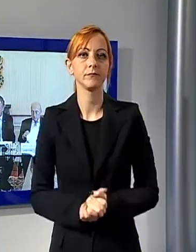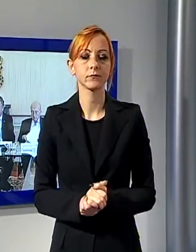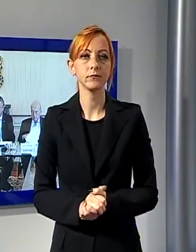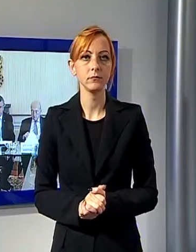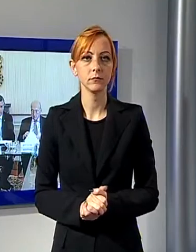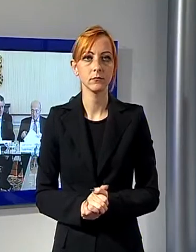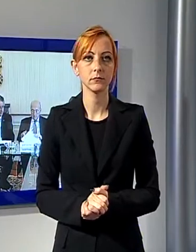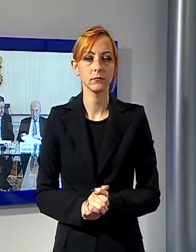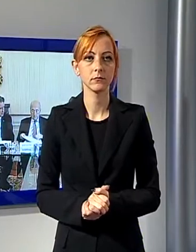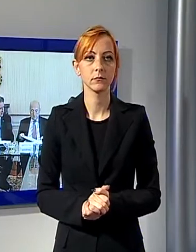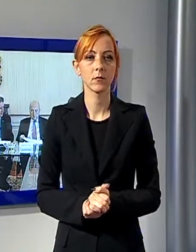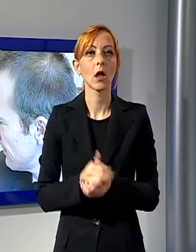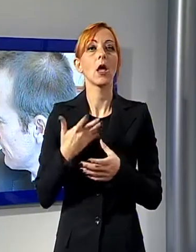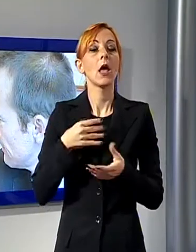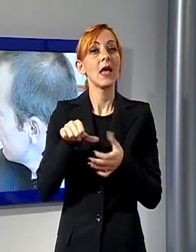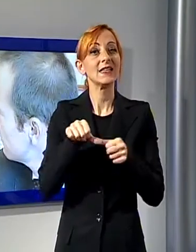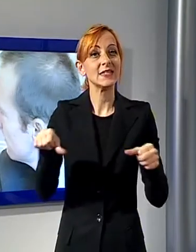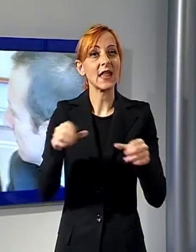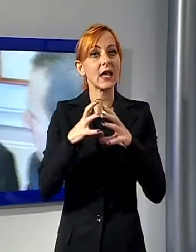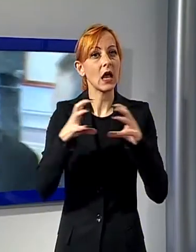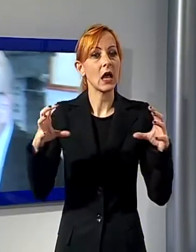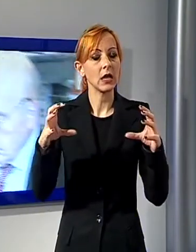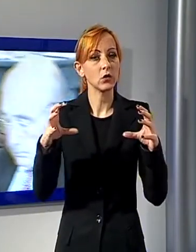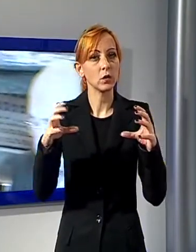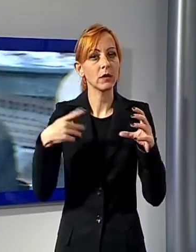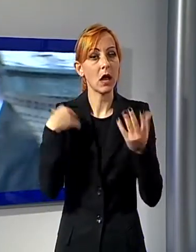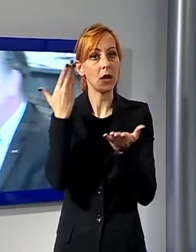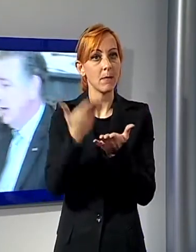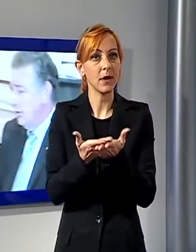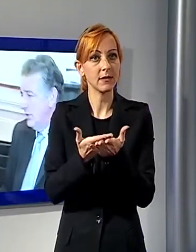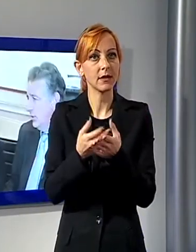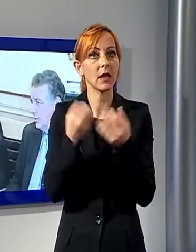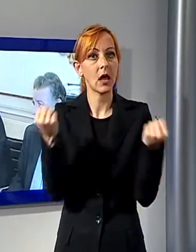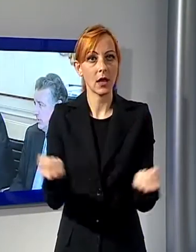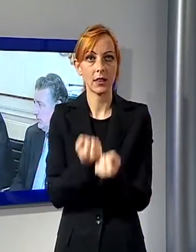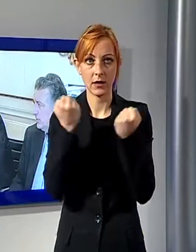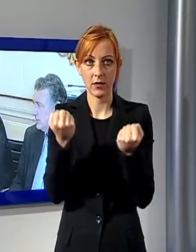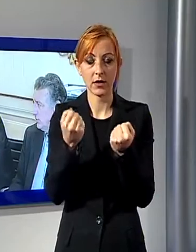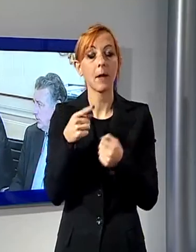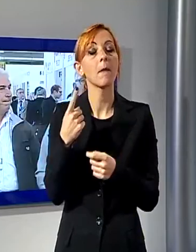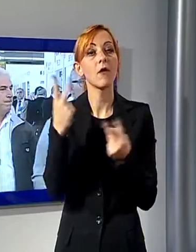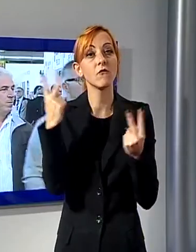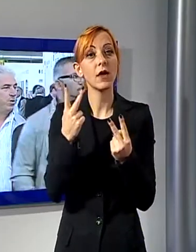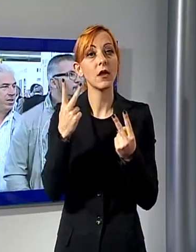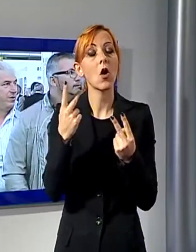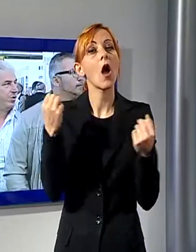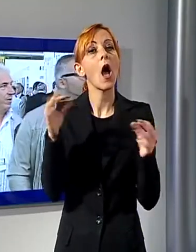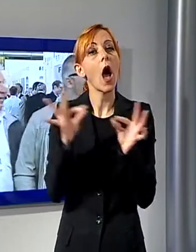Industriale di Lucca, promotrice dell'evento, l'edizione di quest'anno, oltre a confermare Lucca come punto di riferimento internazionale del